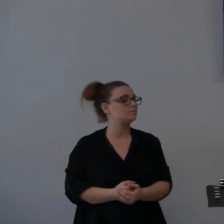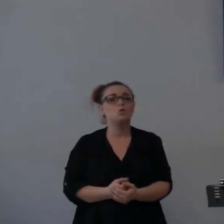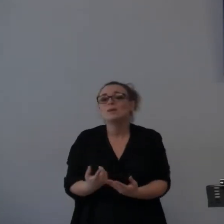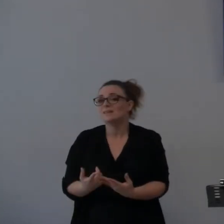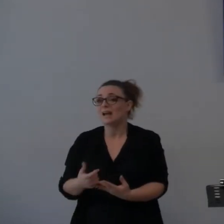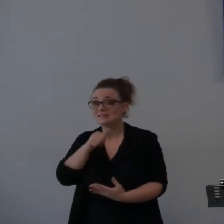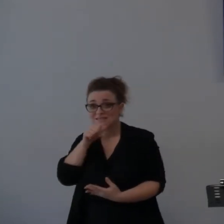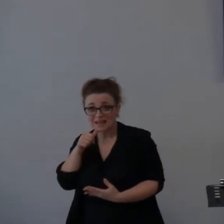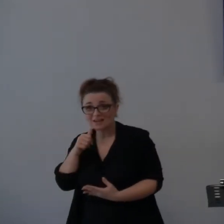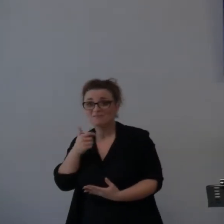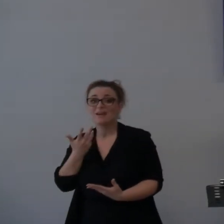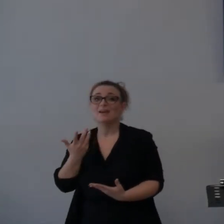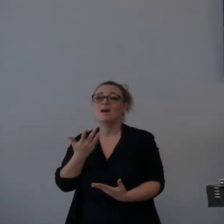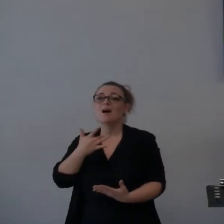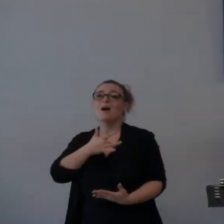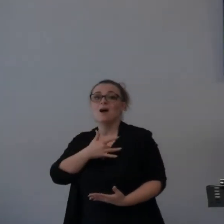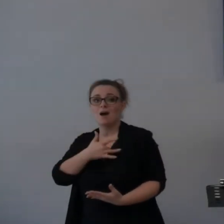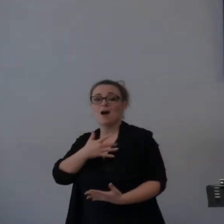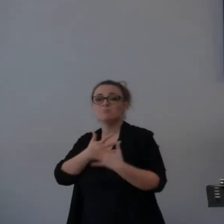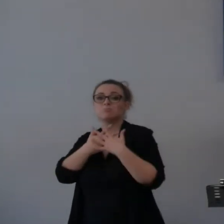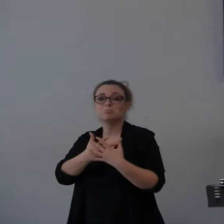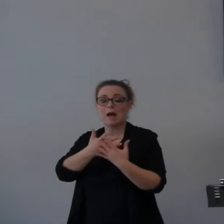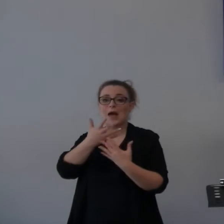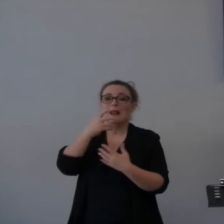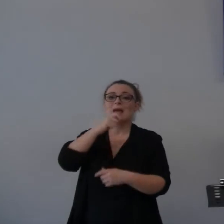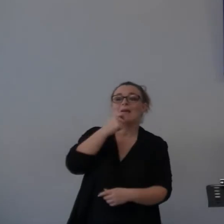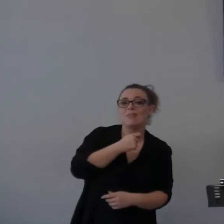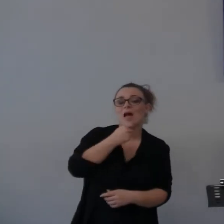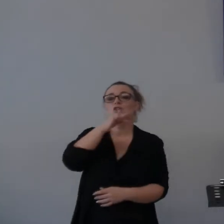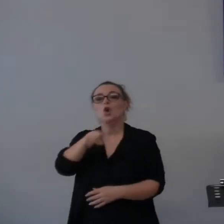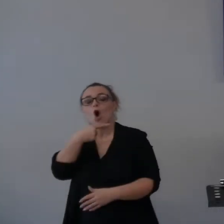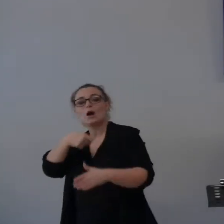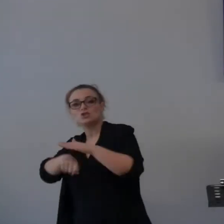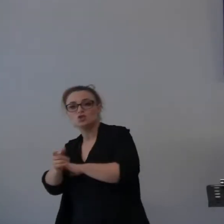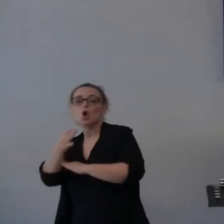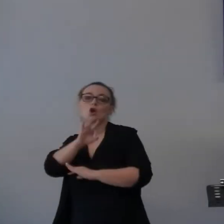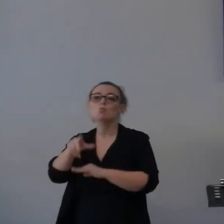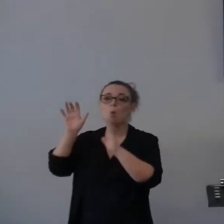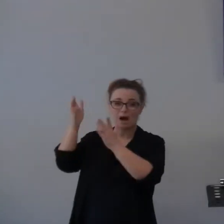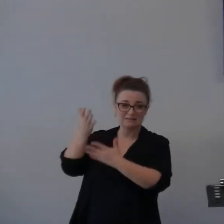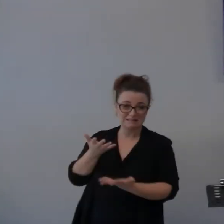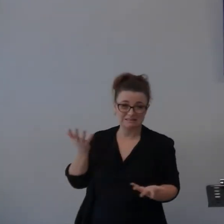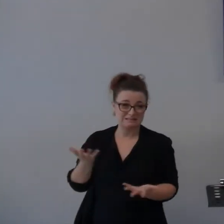la nostra ammirazione. Quindi, detto questo, proseguiamo,